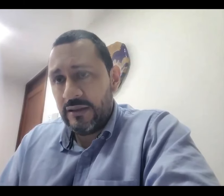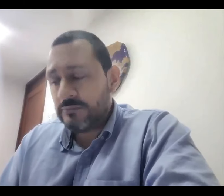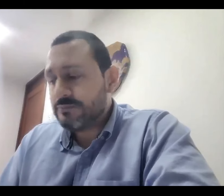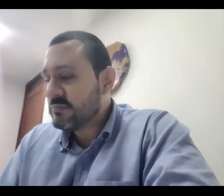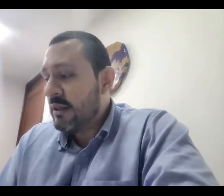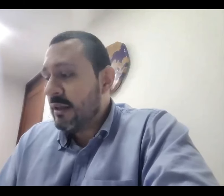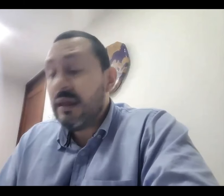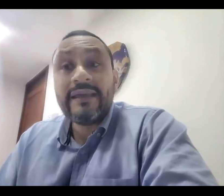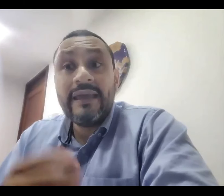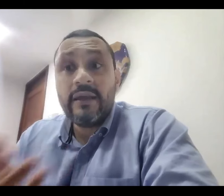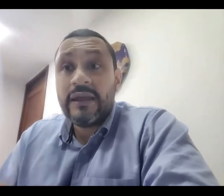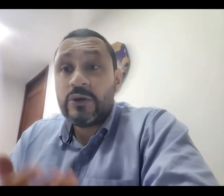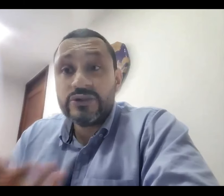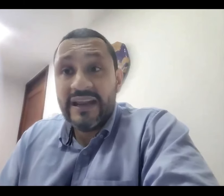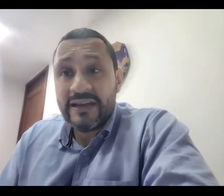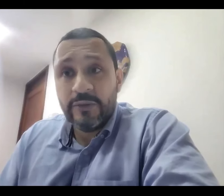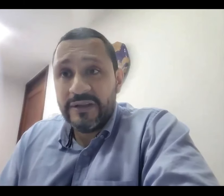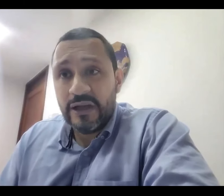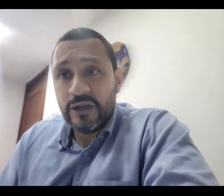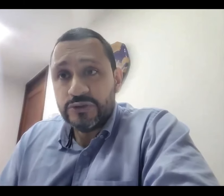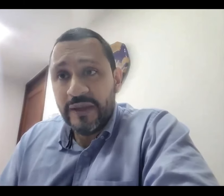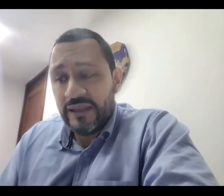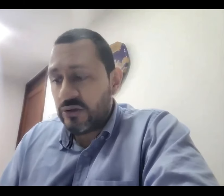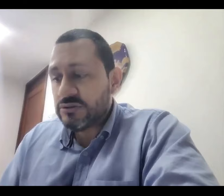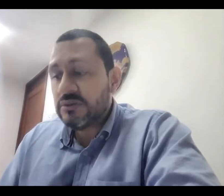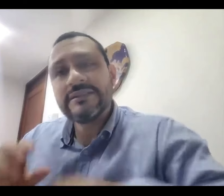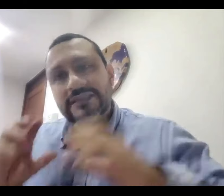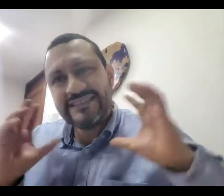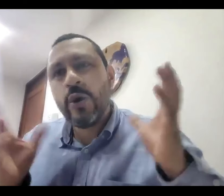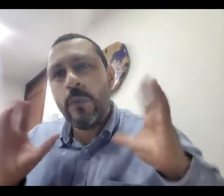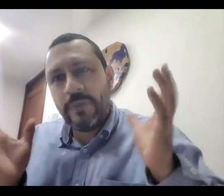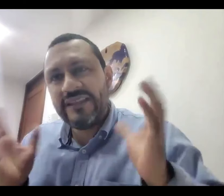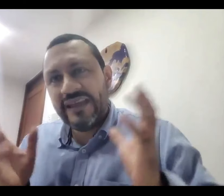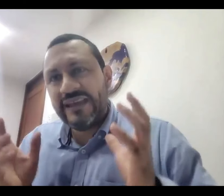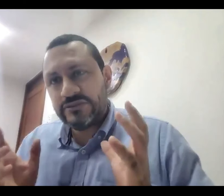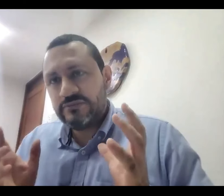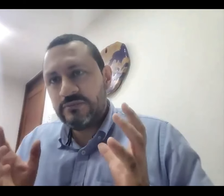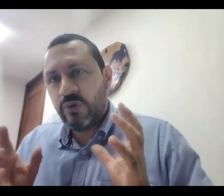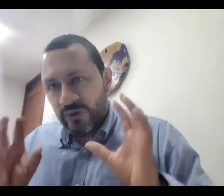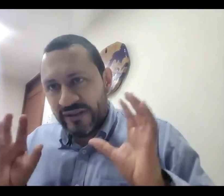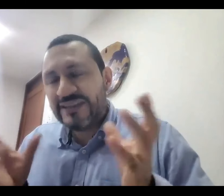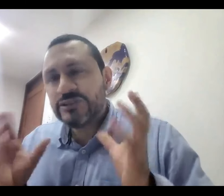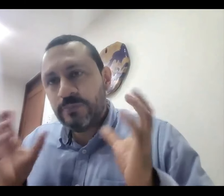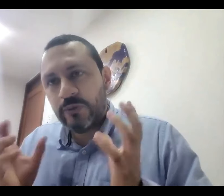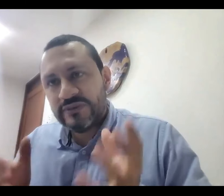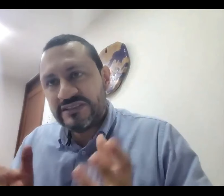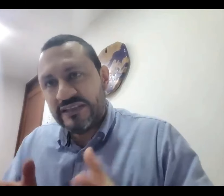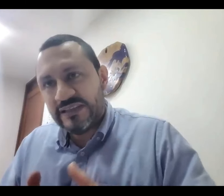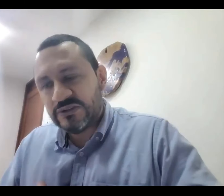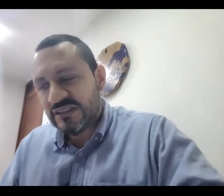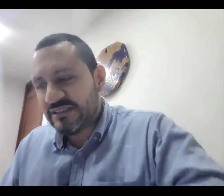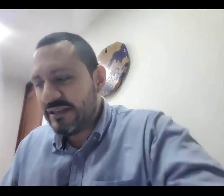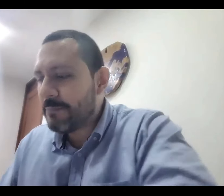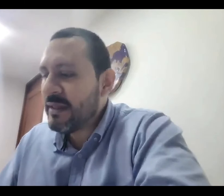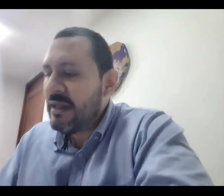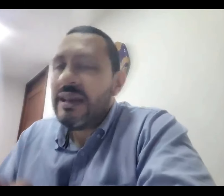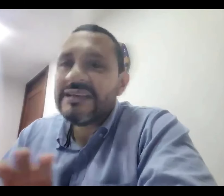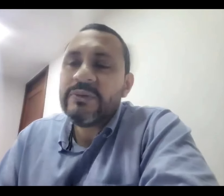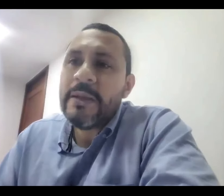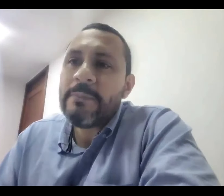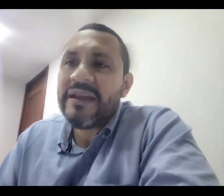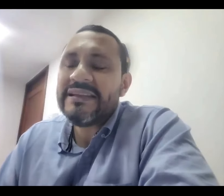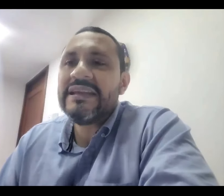cosas le han recomendado a sus médicos si comprende eso por lo general son preguntas dirigidas hacia allá